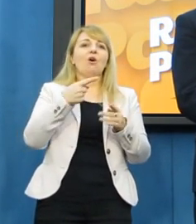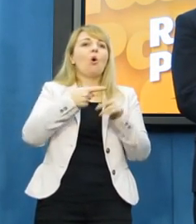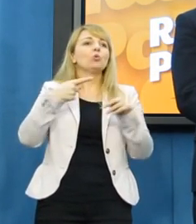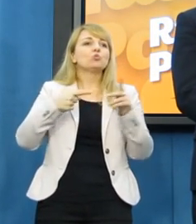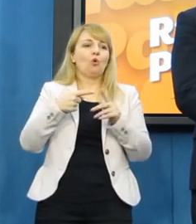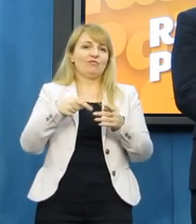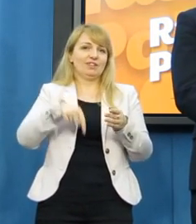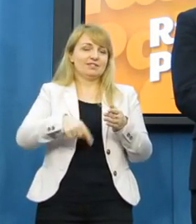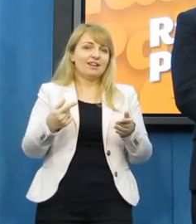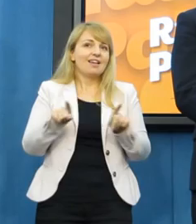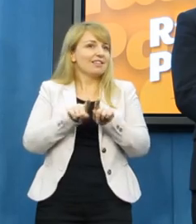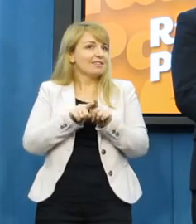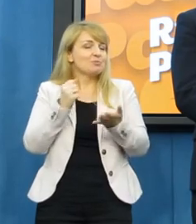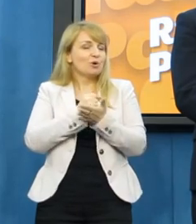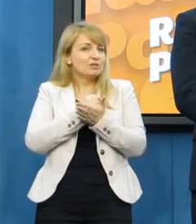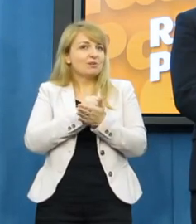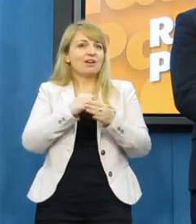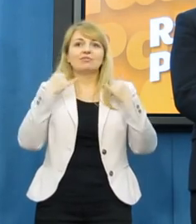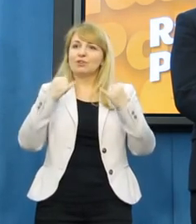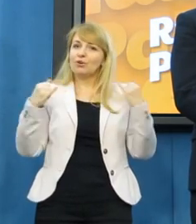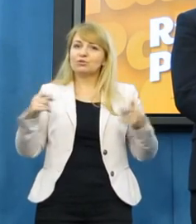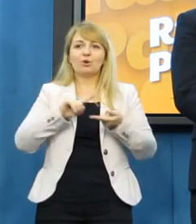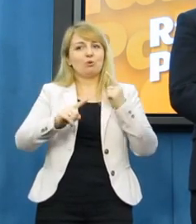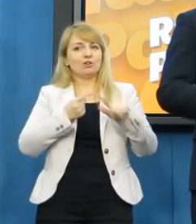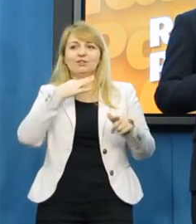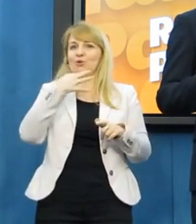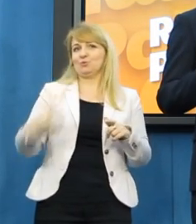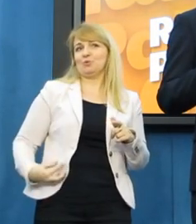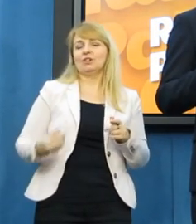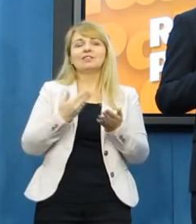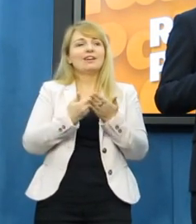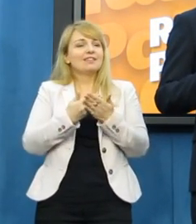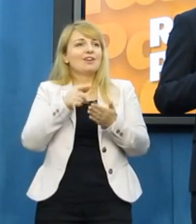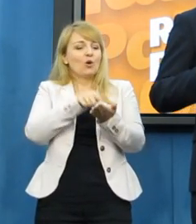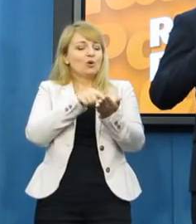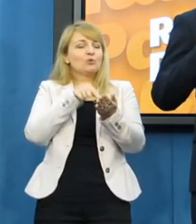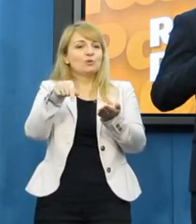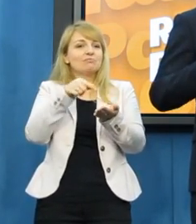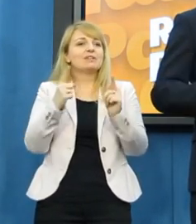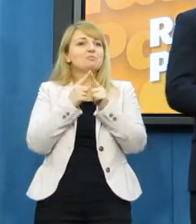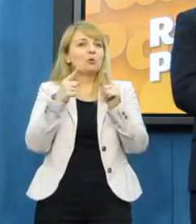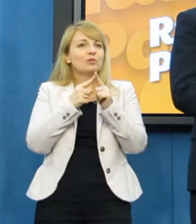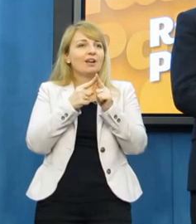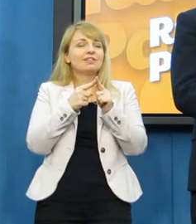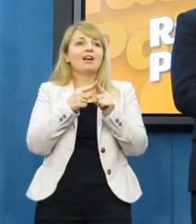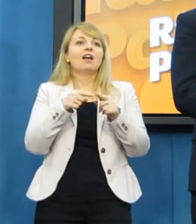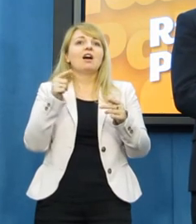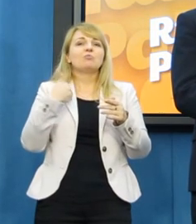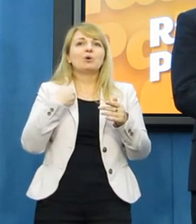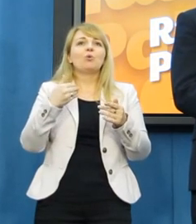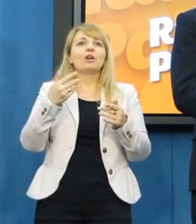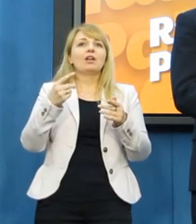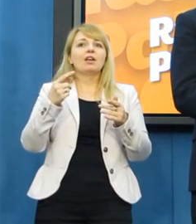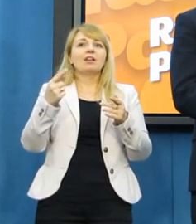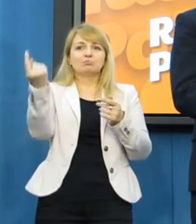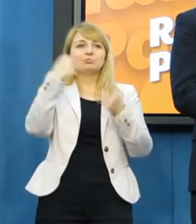Świętokrzyskim. Też w sprawach naszej polityki gospodarczej. Na niektórych z tych spotkaniach, prawie każdym, pojawiają się bojówki